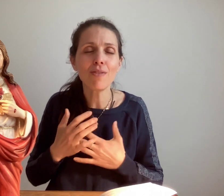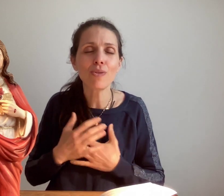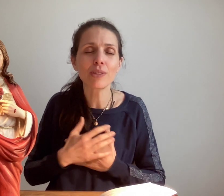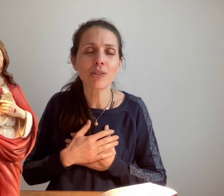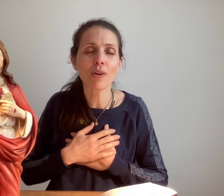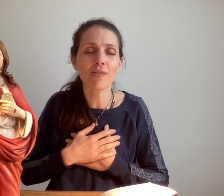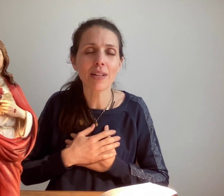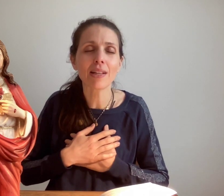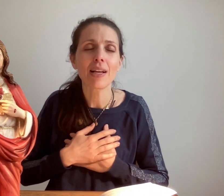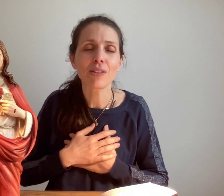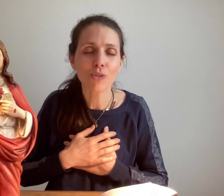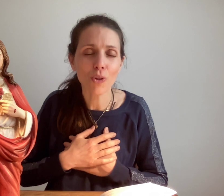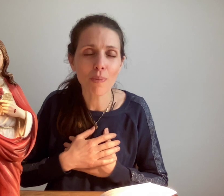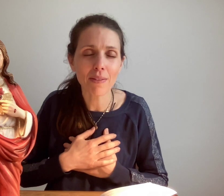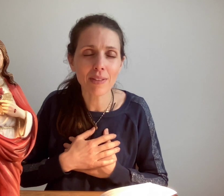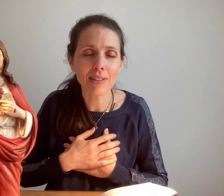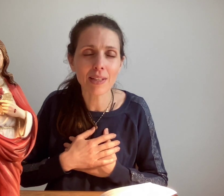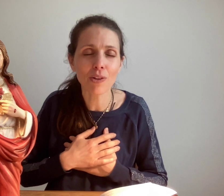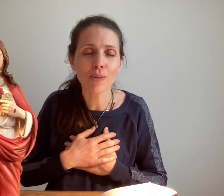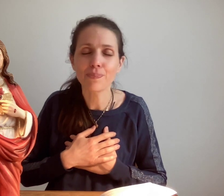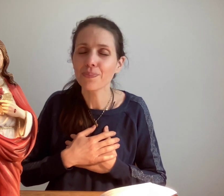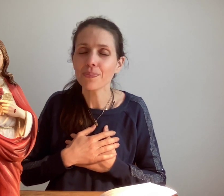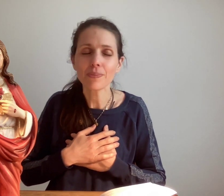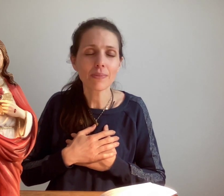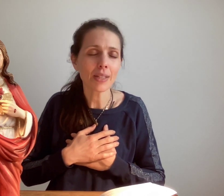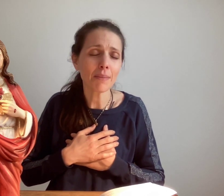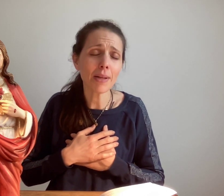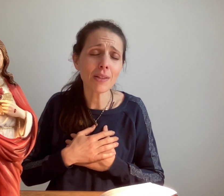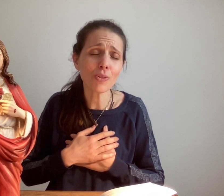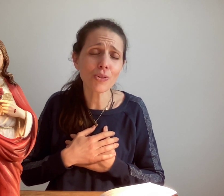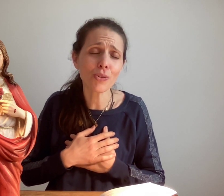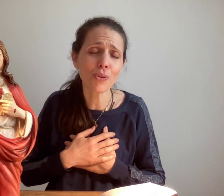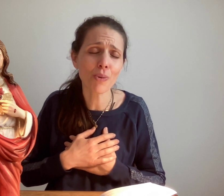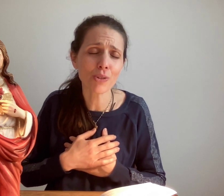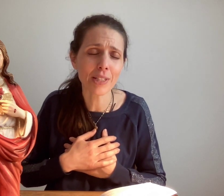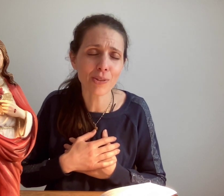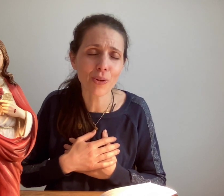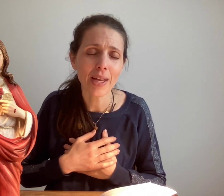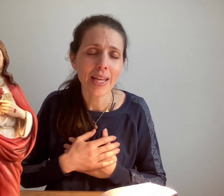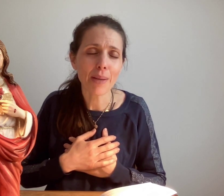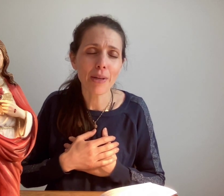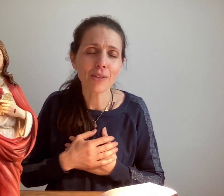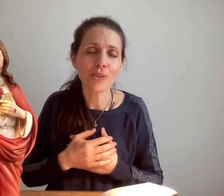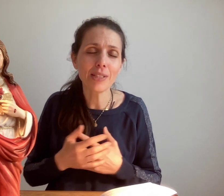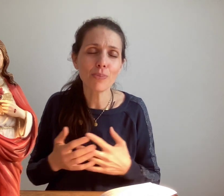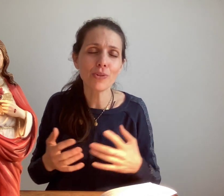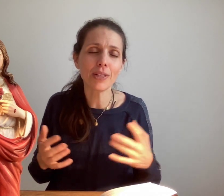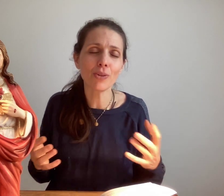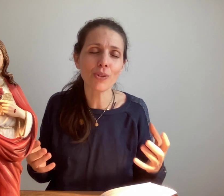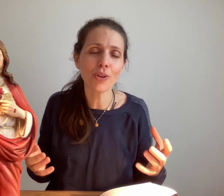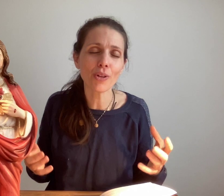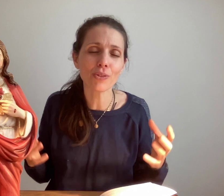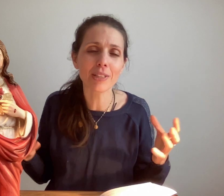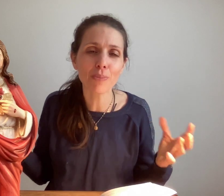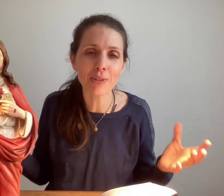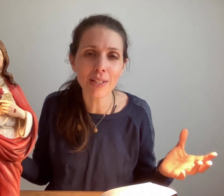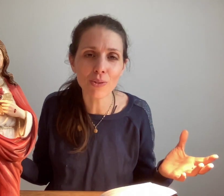volonté soit faite sur ma vie Seigneur. Maintenant je te demande Jésus, et bien de disposer nos cœurs, de disposer nos